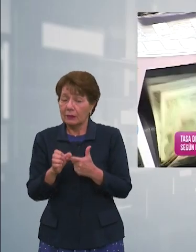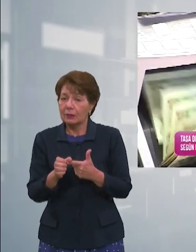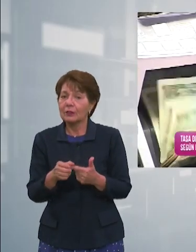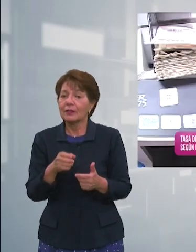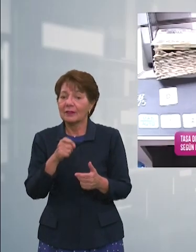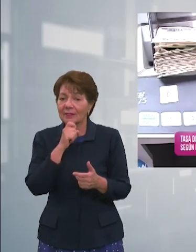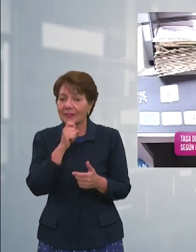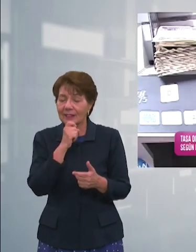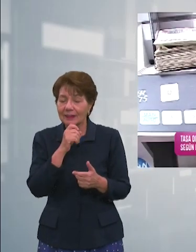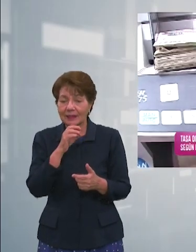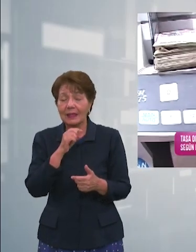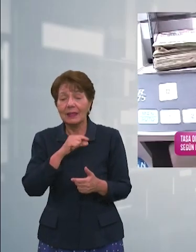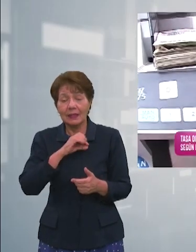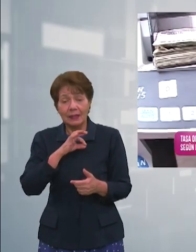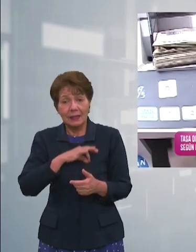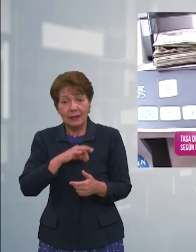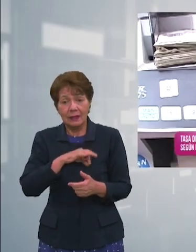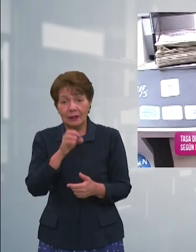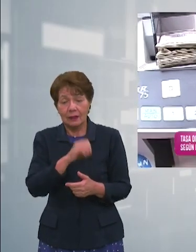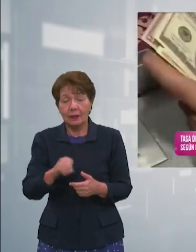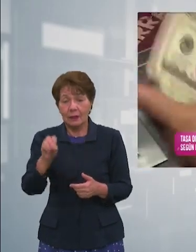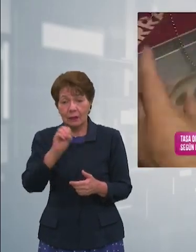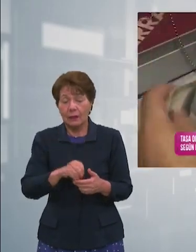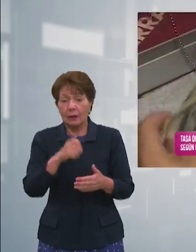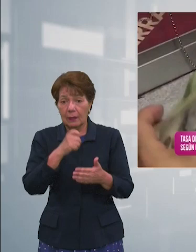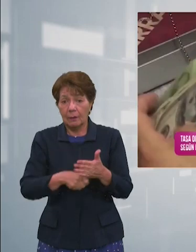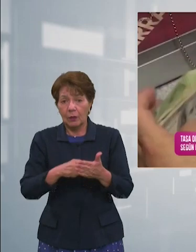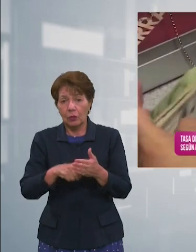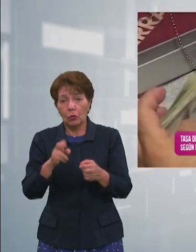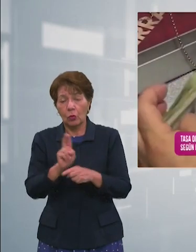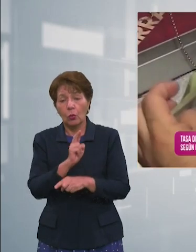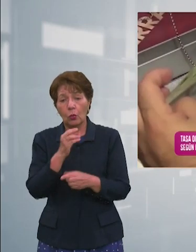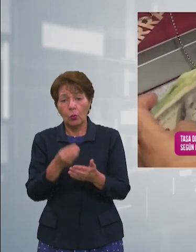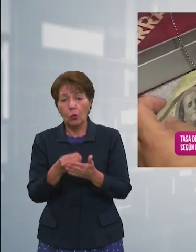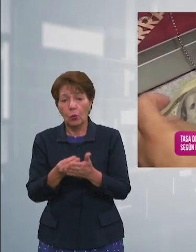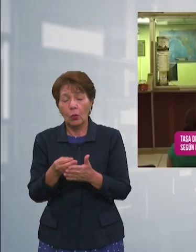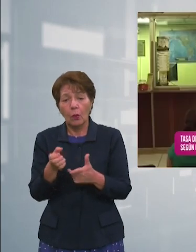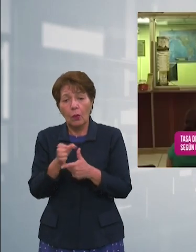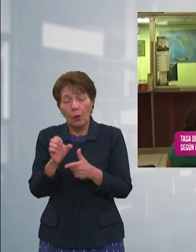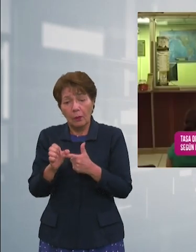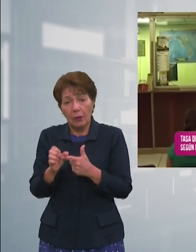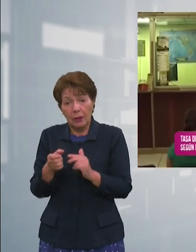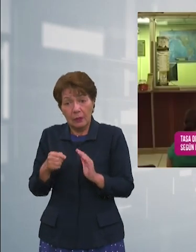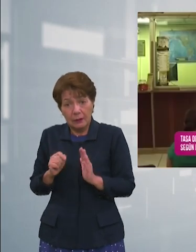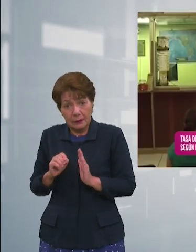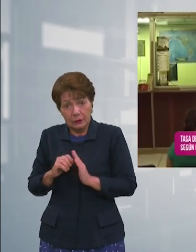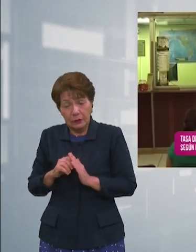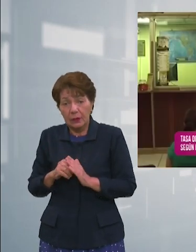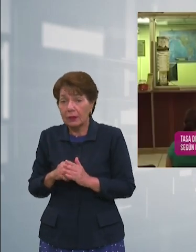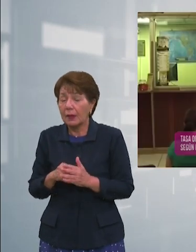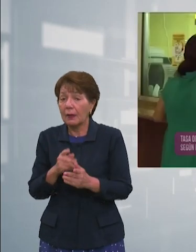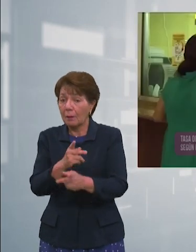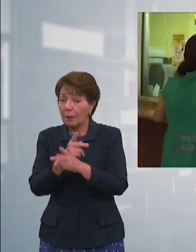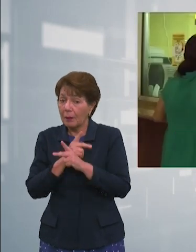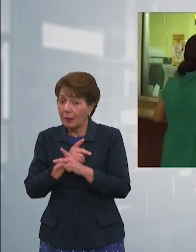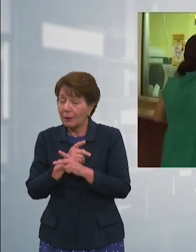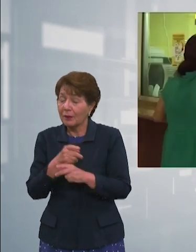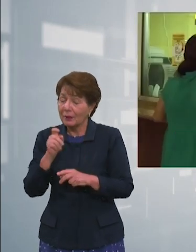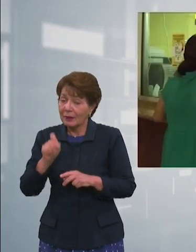tasa de interés es decir el precio del uso del dinero por lo que aquellos que tienen créditos deberán pagar más según lo advierte el empresario Juan Ferrera